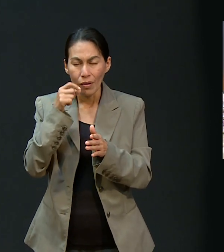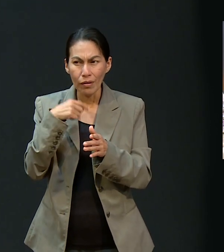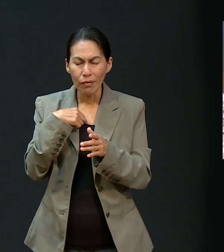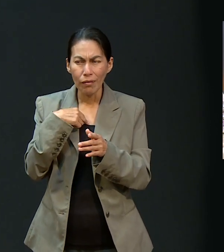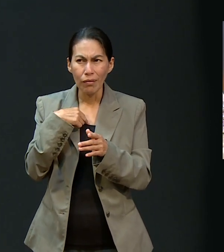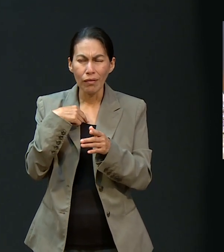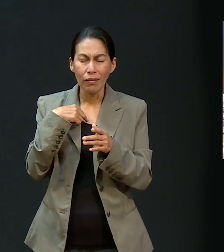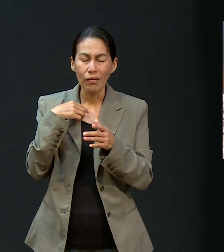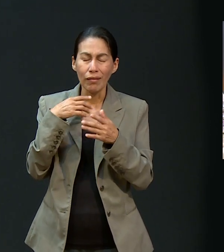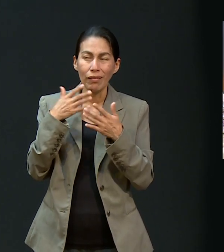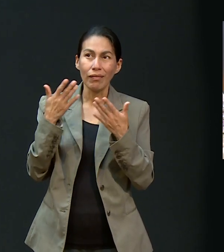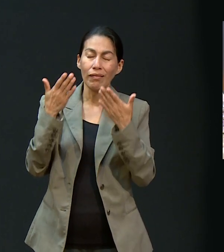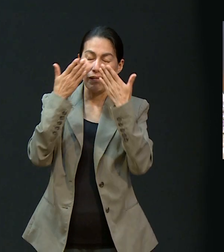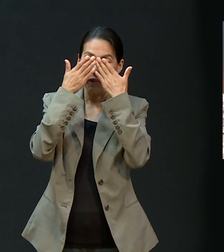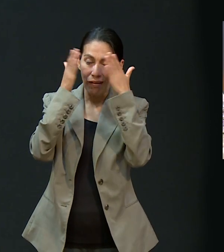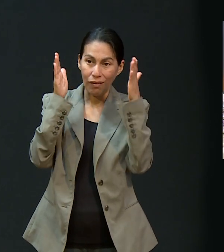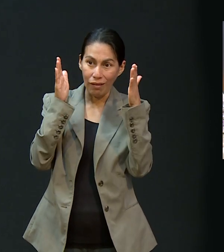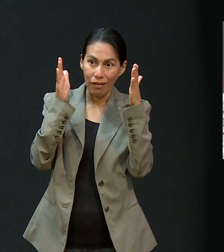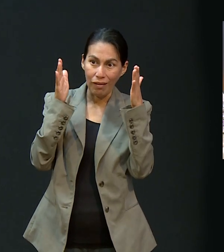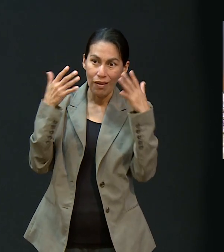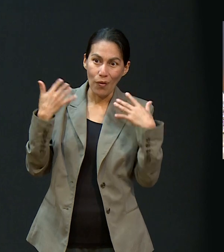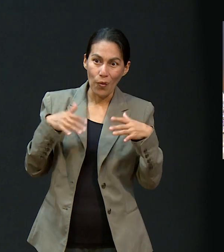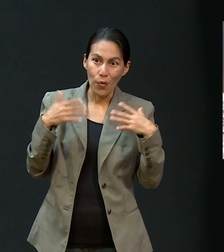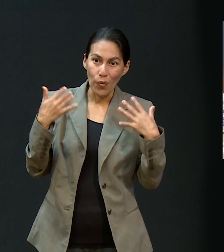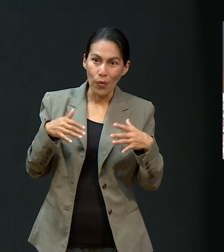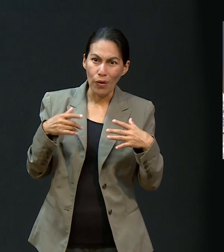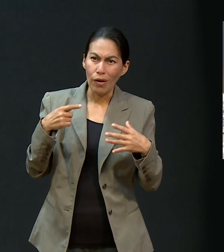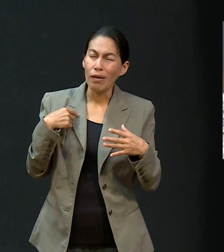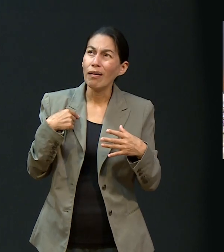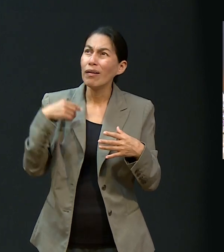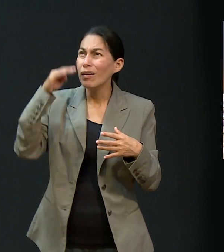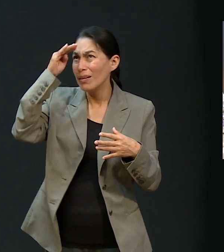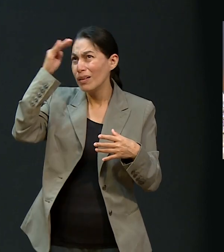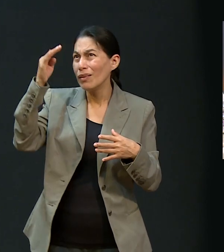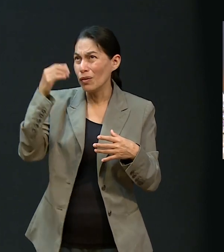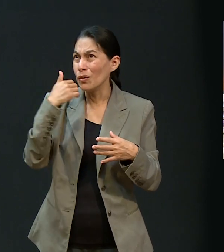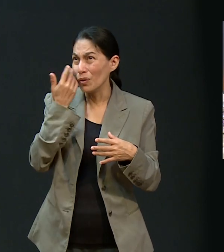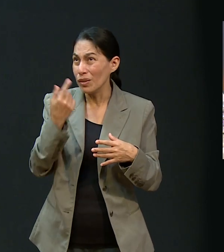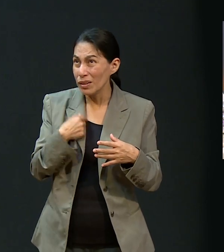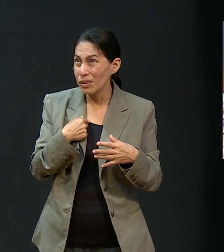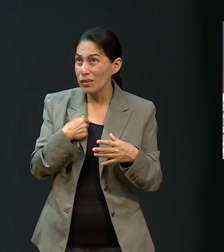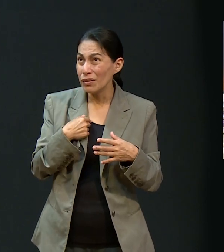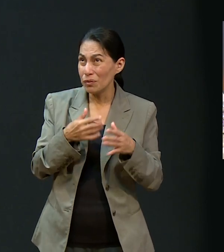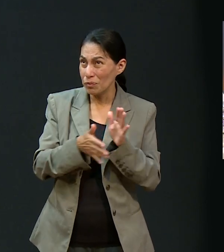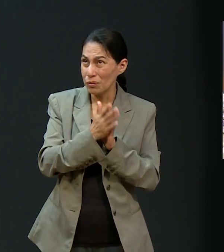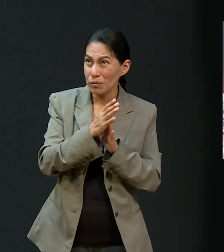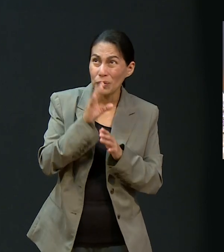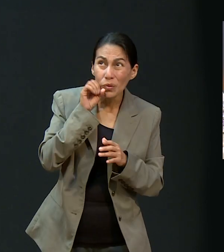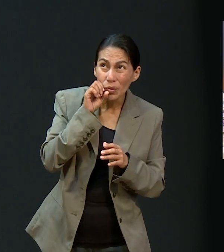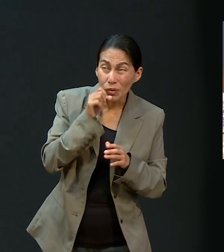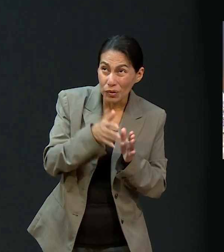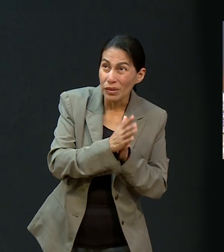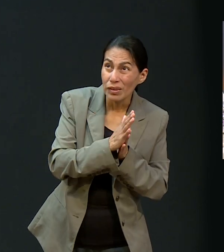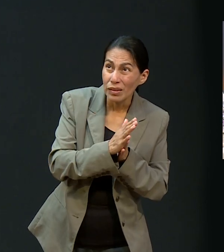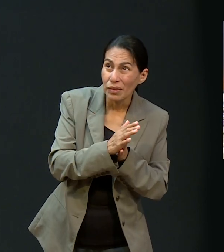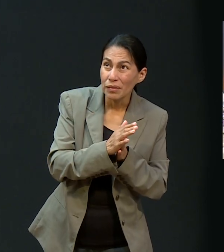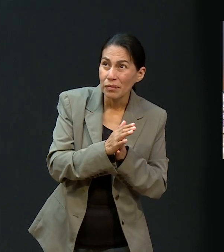platicó los planes. Y lo vi más cerca y yo dije, Dios, será esta es otra señal de que yo debería seguir por aquí.